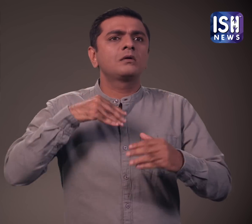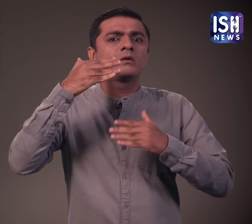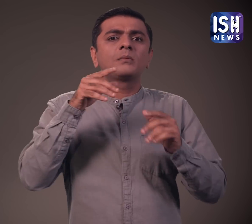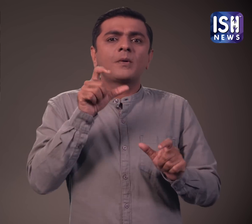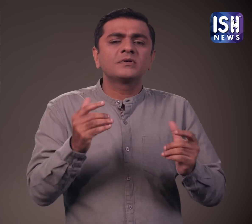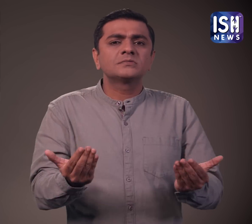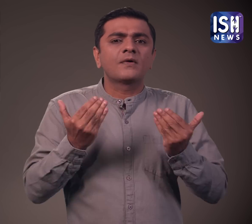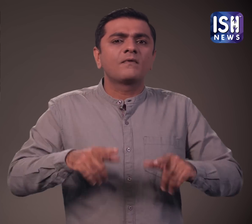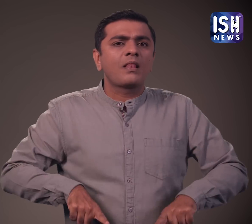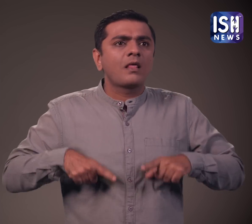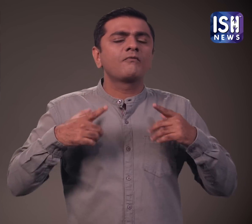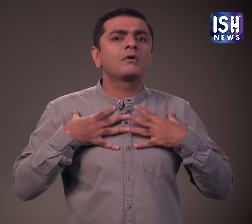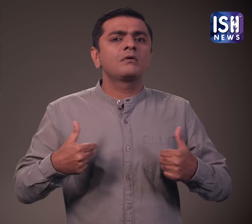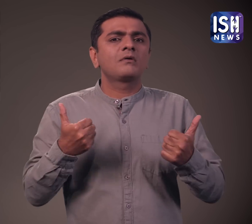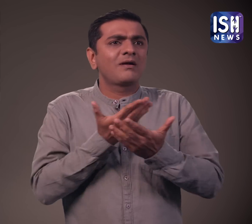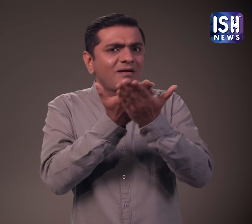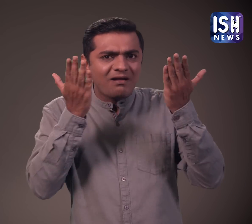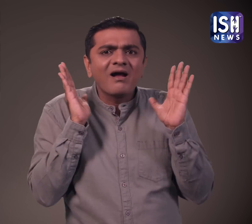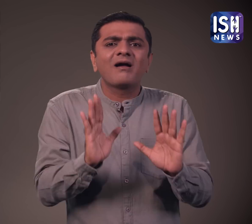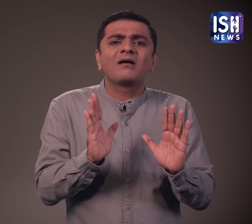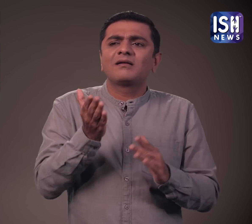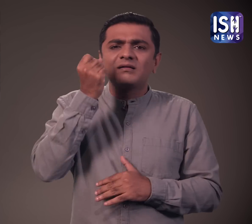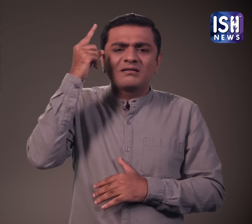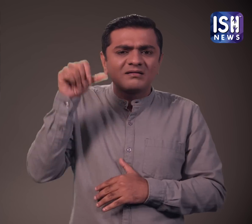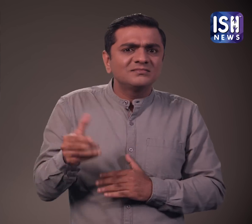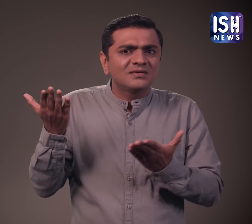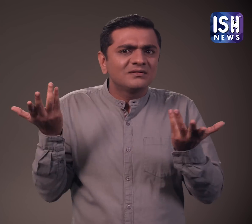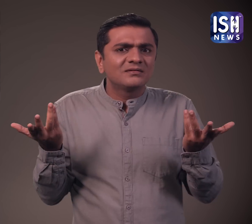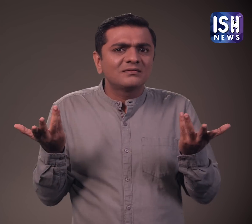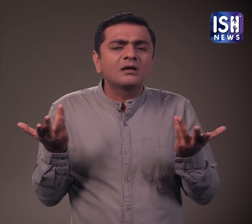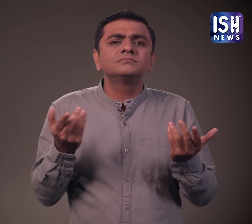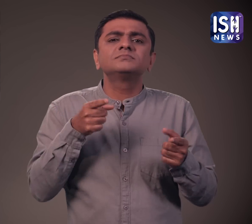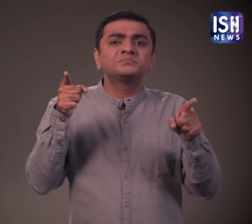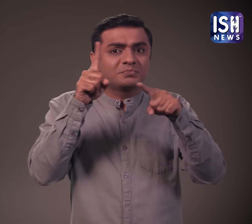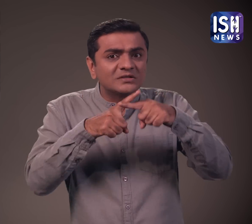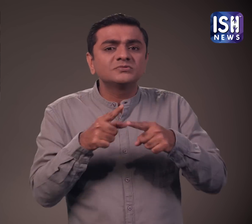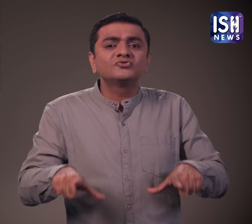लोग क्यों नहीं समझते कि प्रिथ्वी और मानव स्वास्त की संरक्षित करना महत्वपूर्णा है